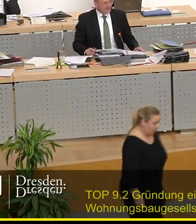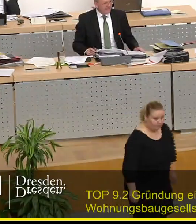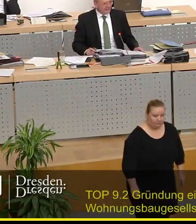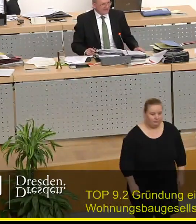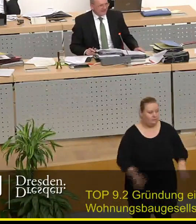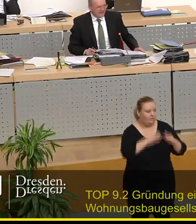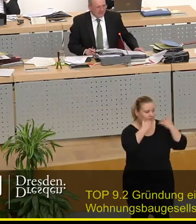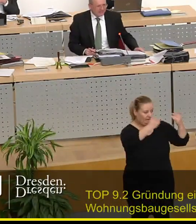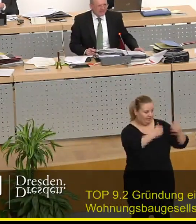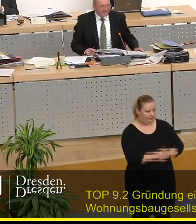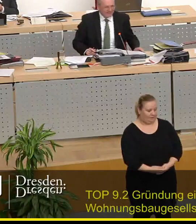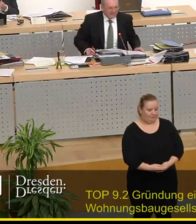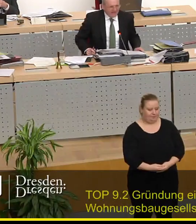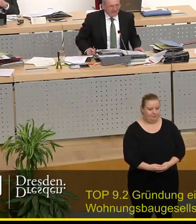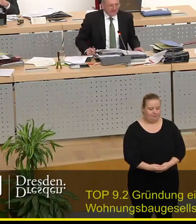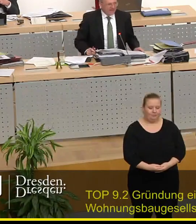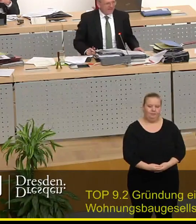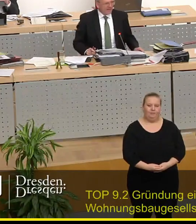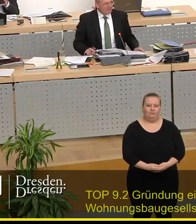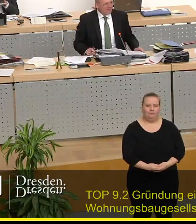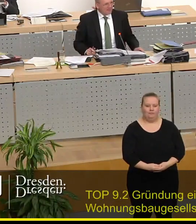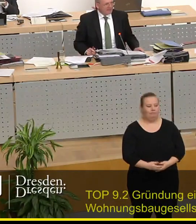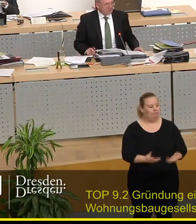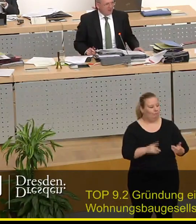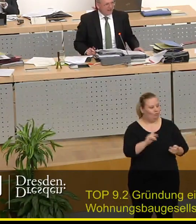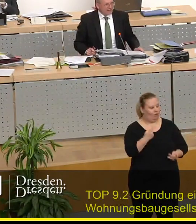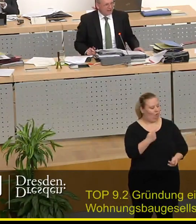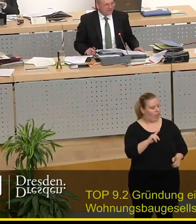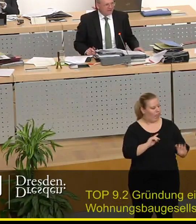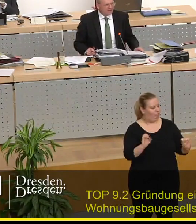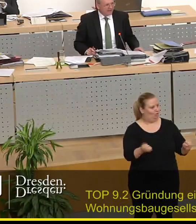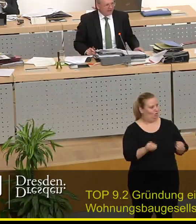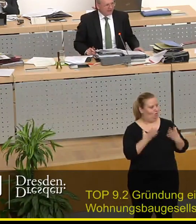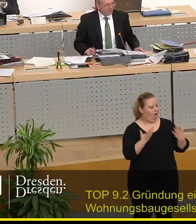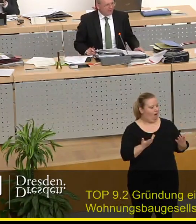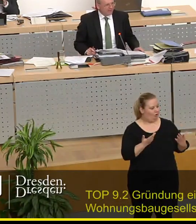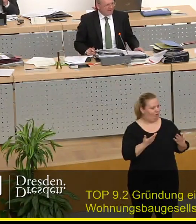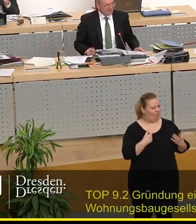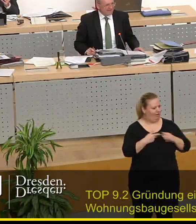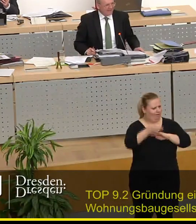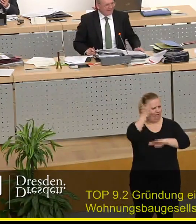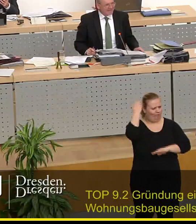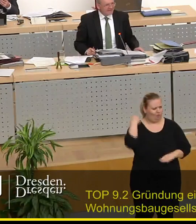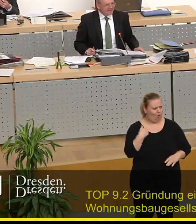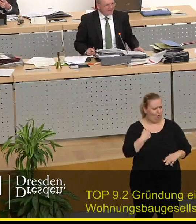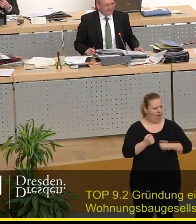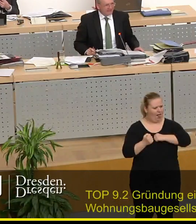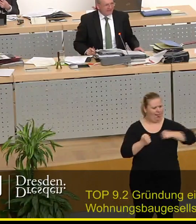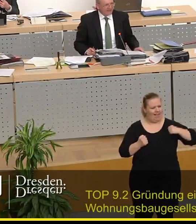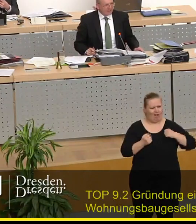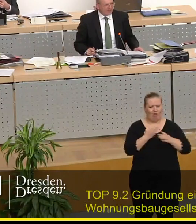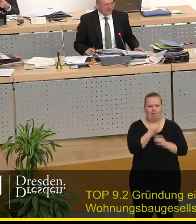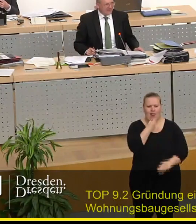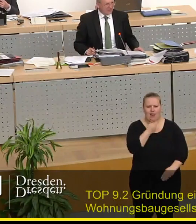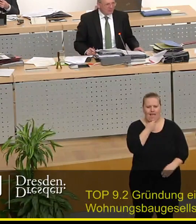Vielen Dank, Herr Mattis. Sie haben mich wirklich überrascht, weil früher hat man als linker Lenin zitiert,